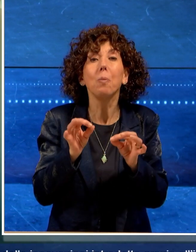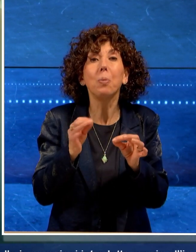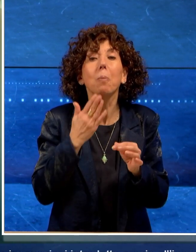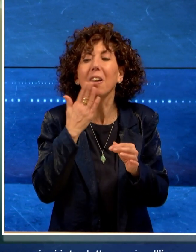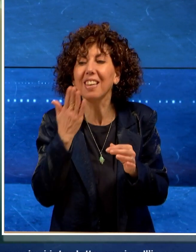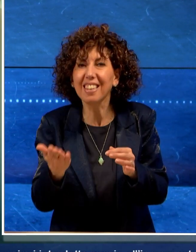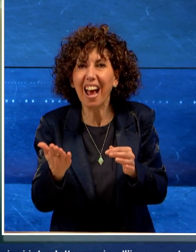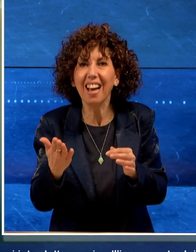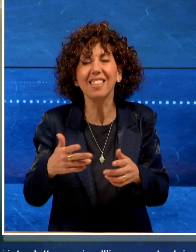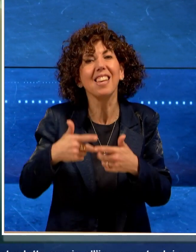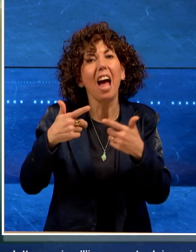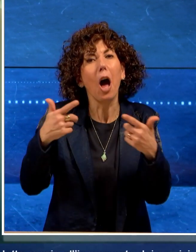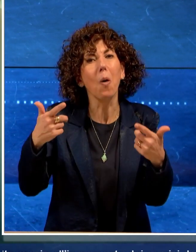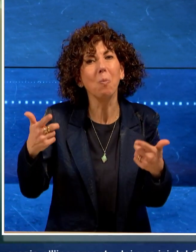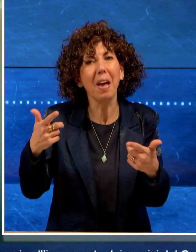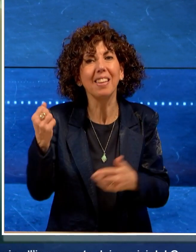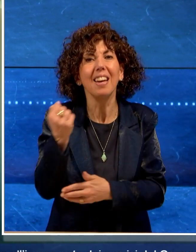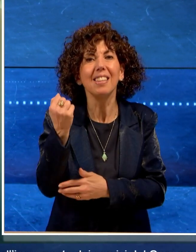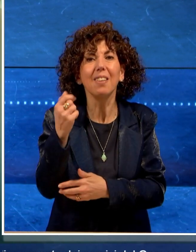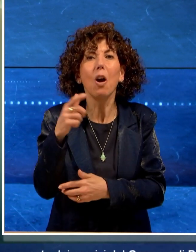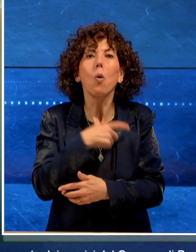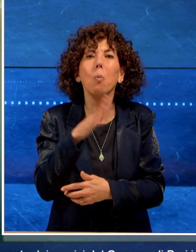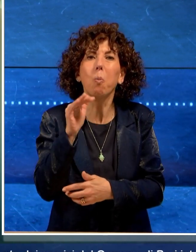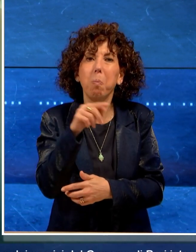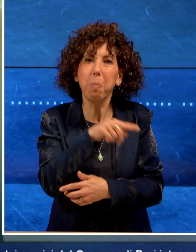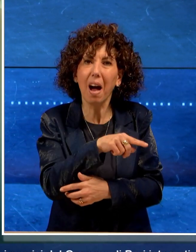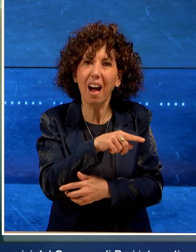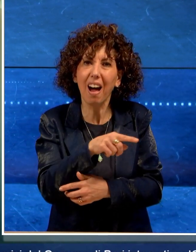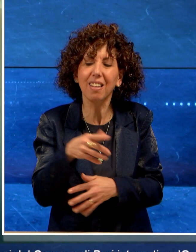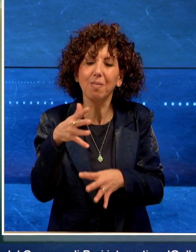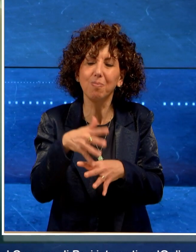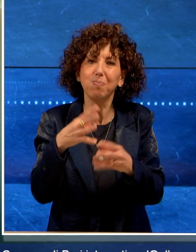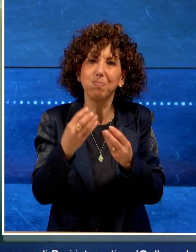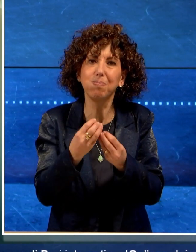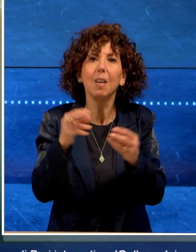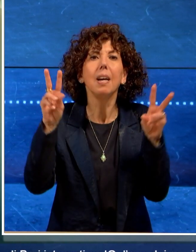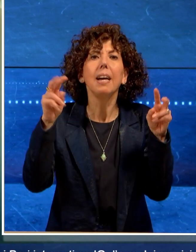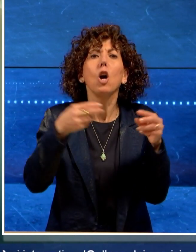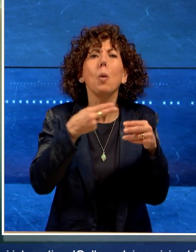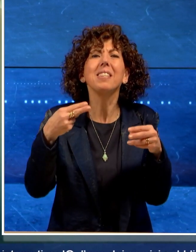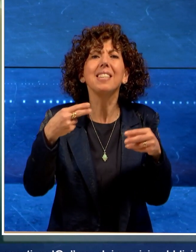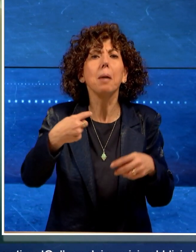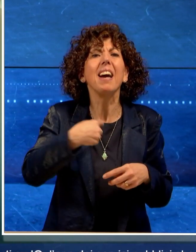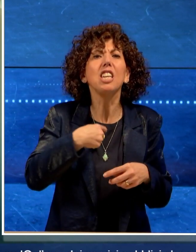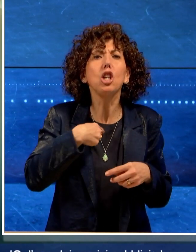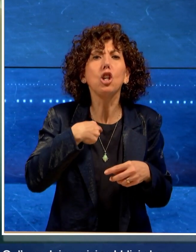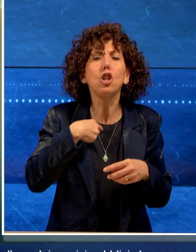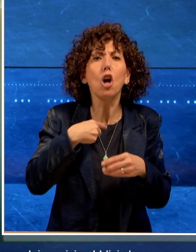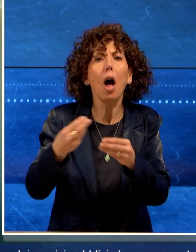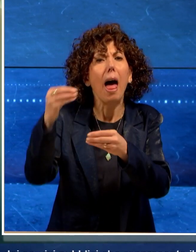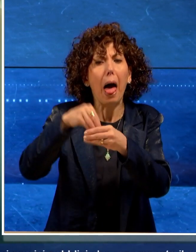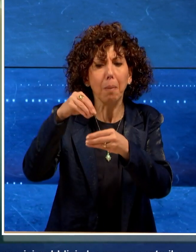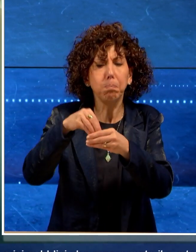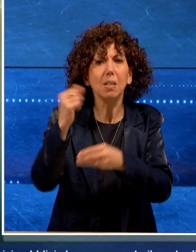all'incremento dei servizi del Comune di Bari integrati su Io, la app dei